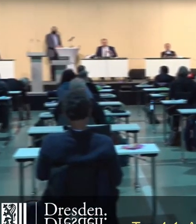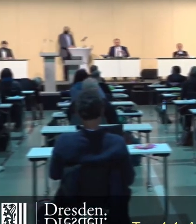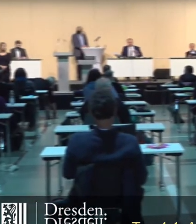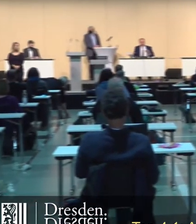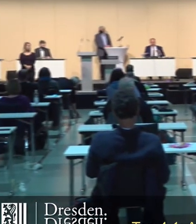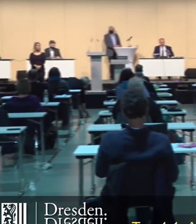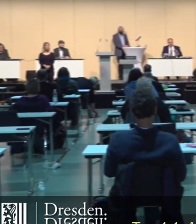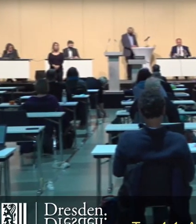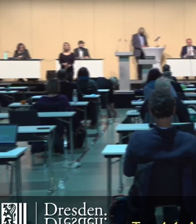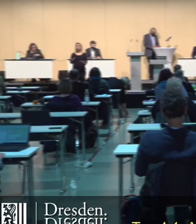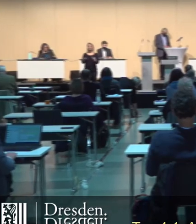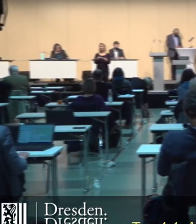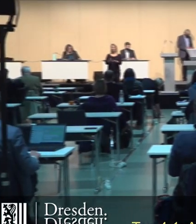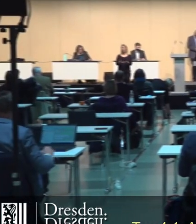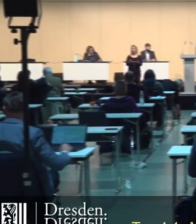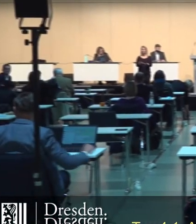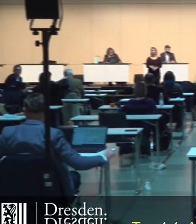Gegenstimmen und Stimmenthaltungen.